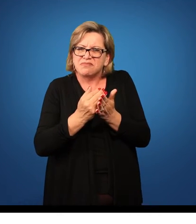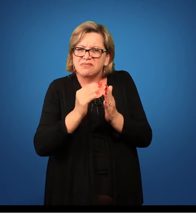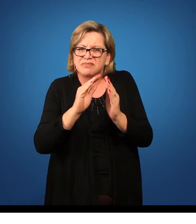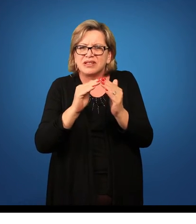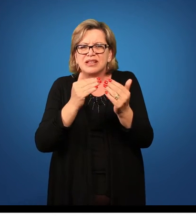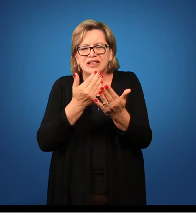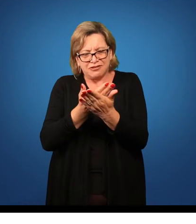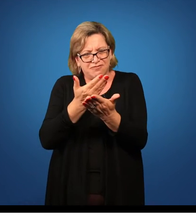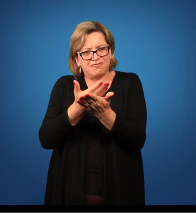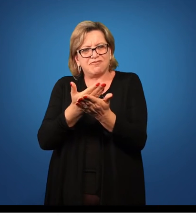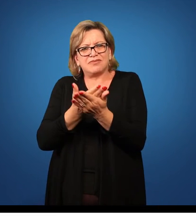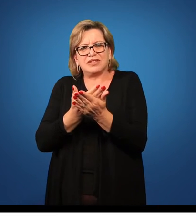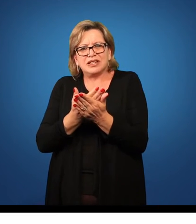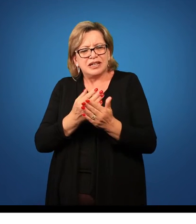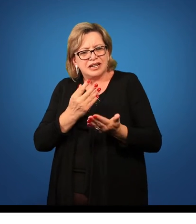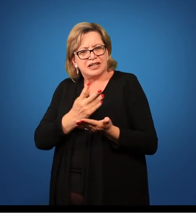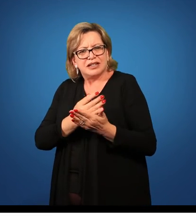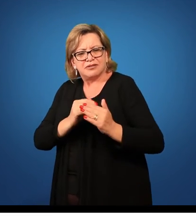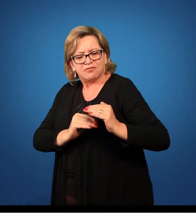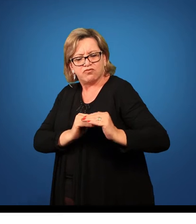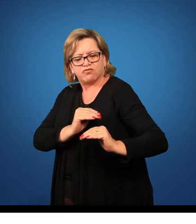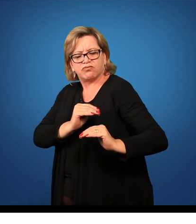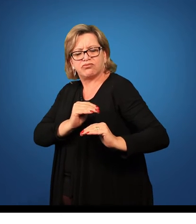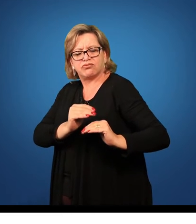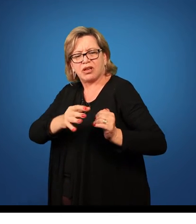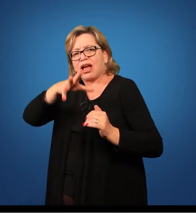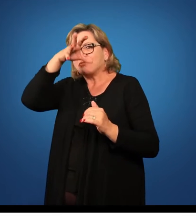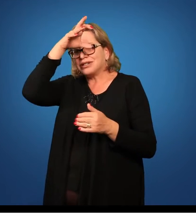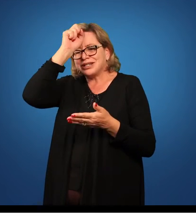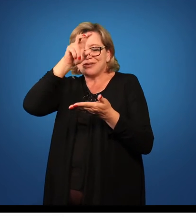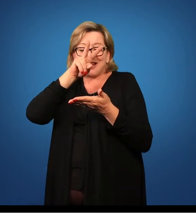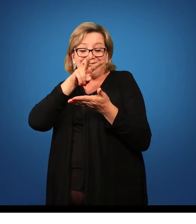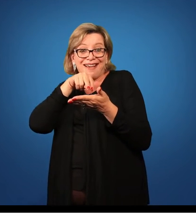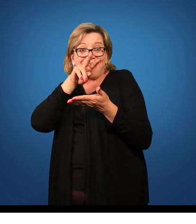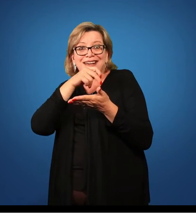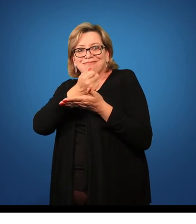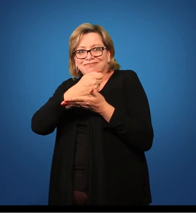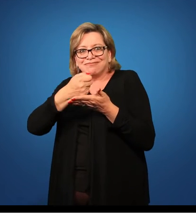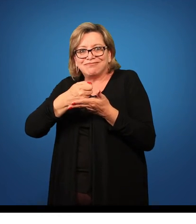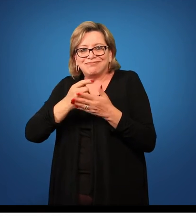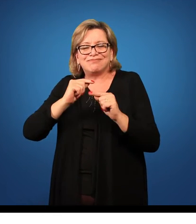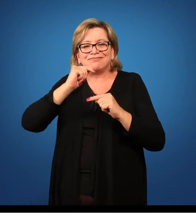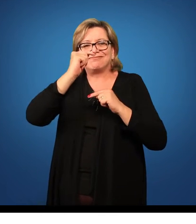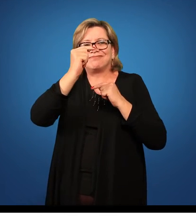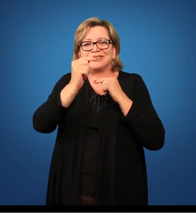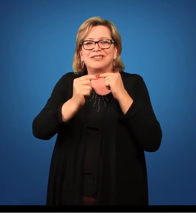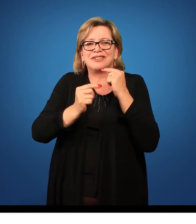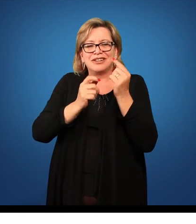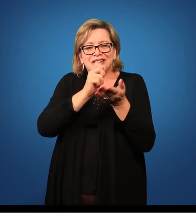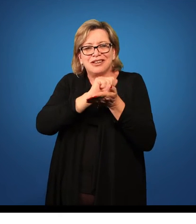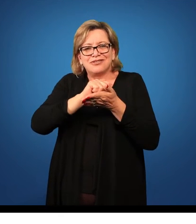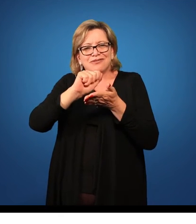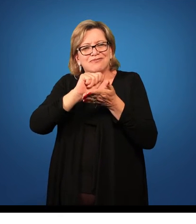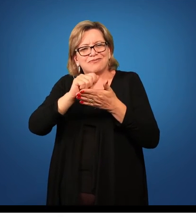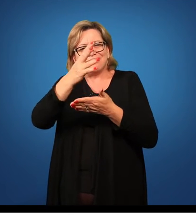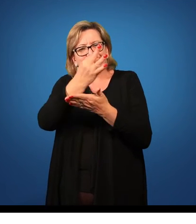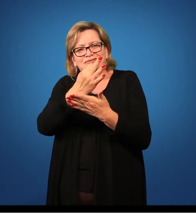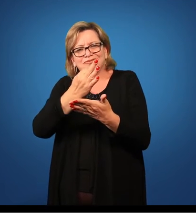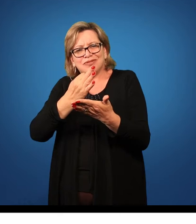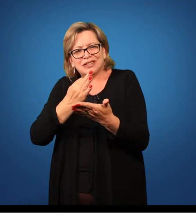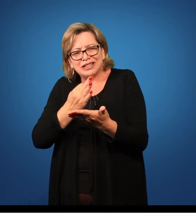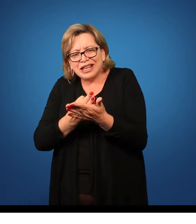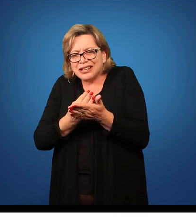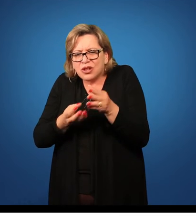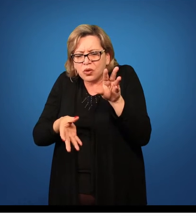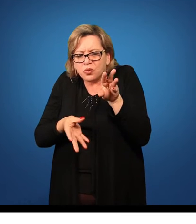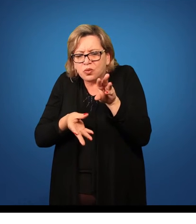gradualmente aprendemos a ler e a escrever. Posteriormente vamos escrevendo textos,